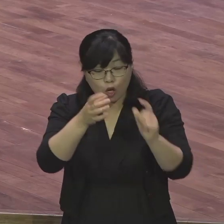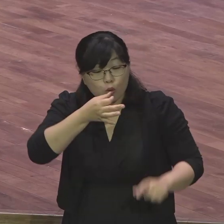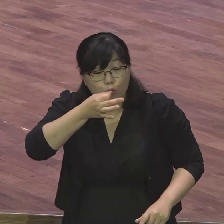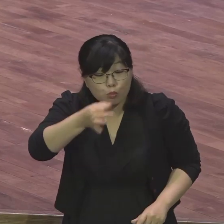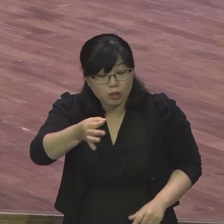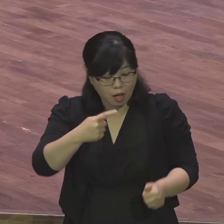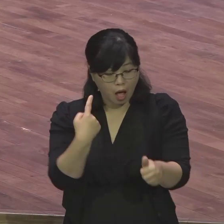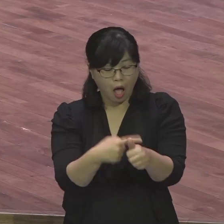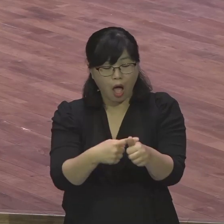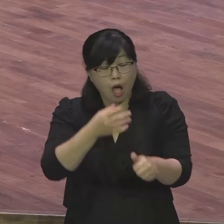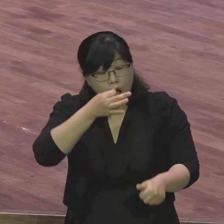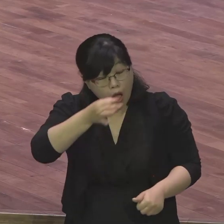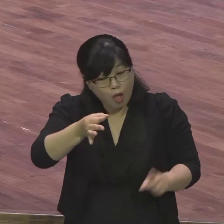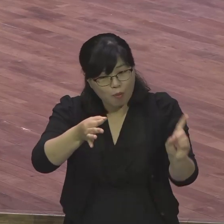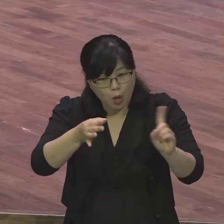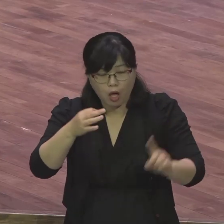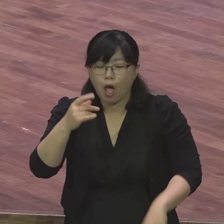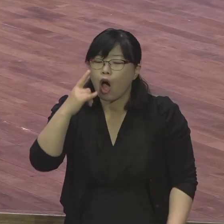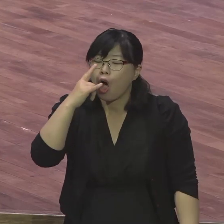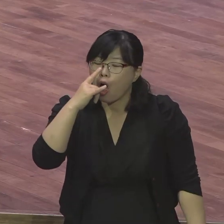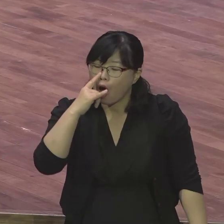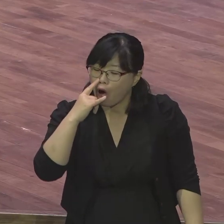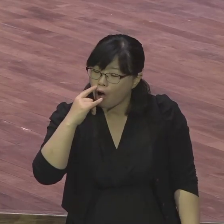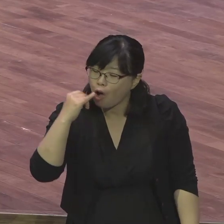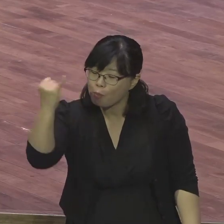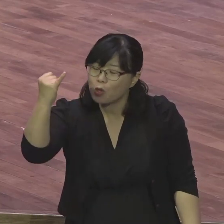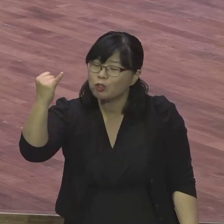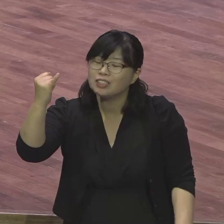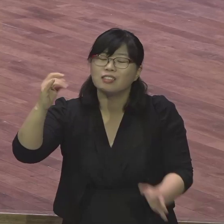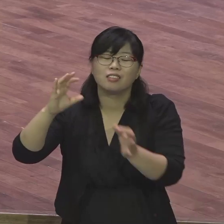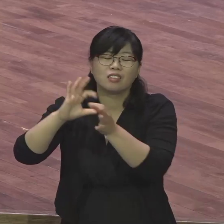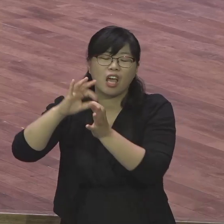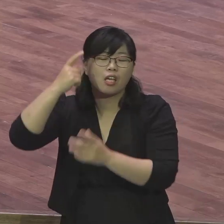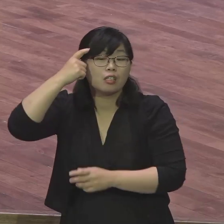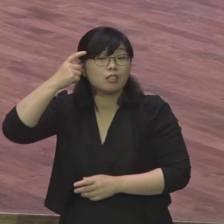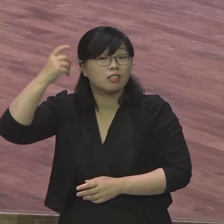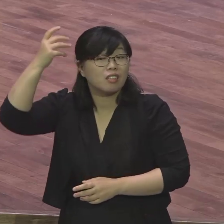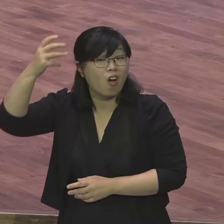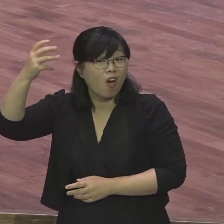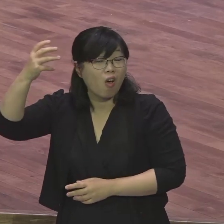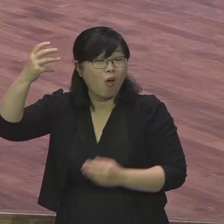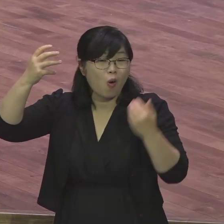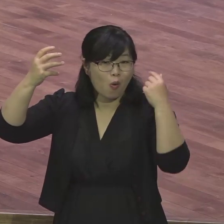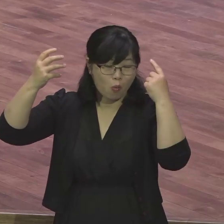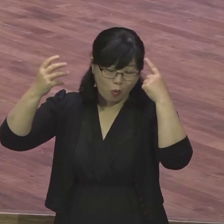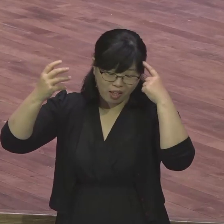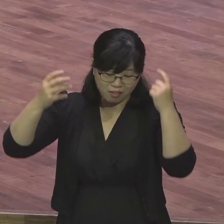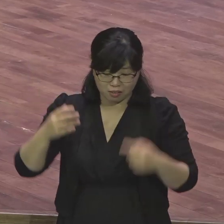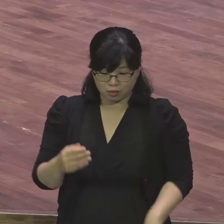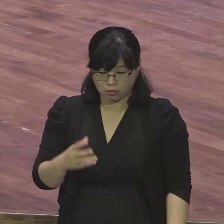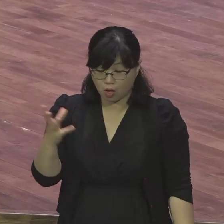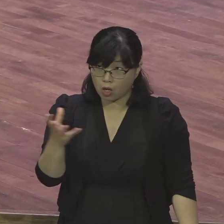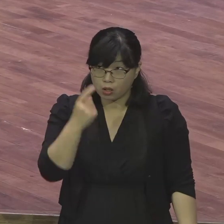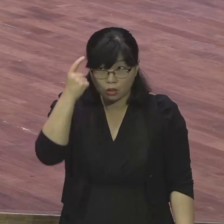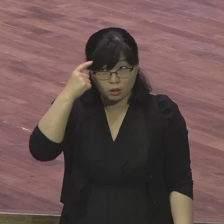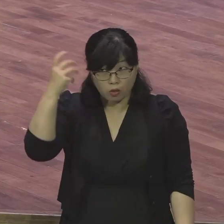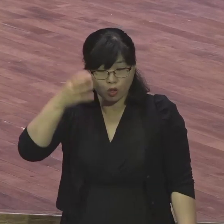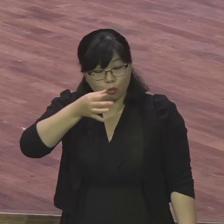어머니처럼 읽으실 투족을 세밀하게 구체적으로 관심을 가지고 챙겨주는